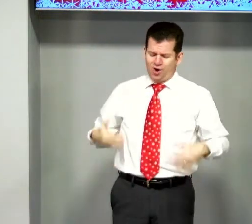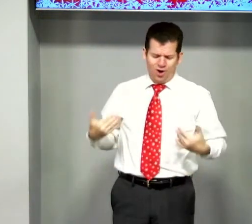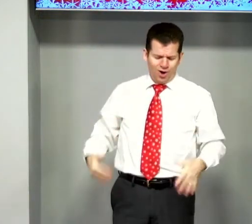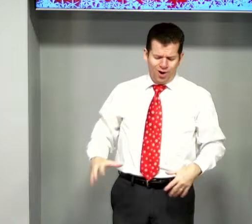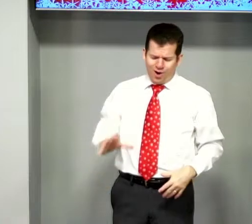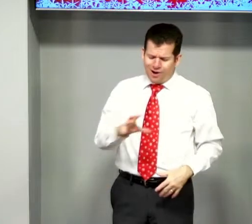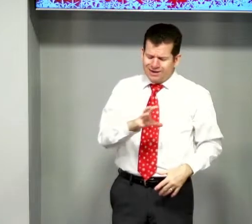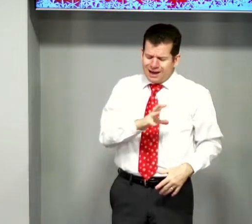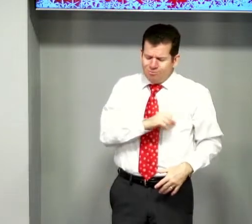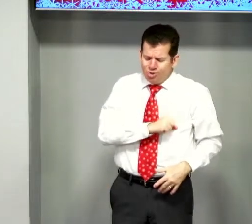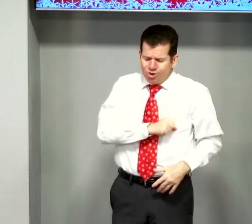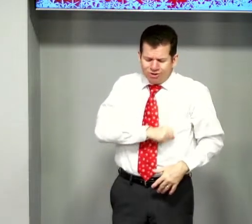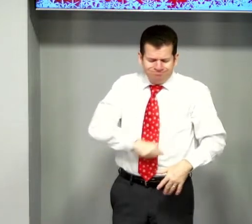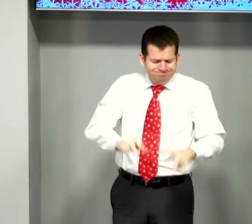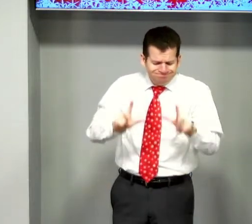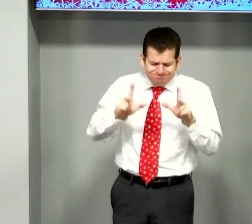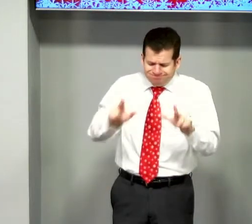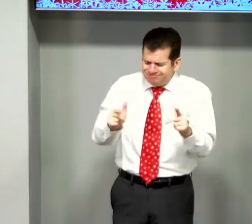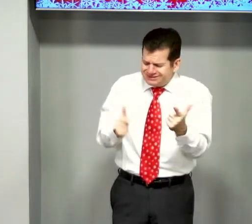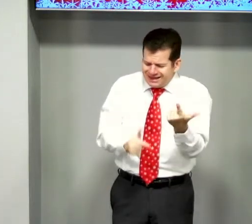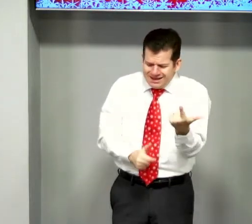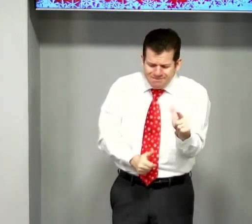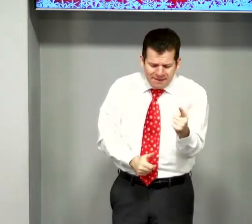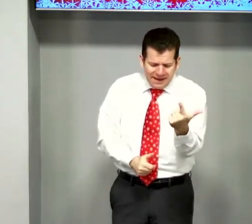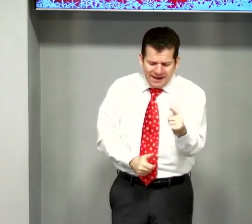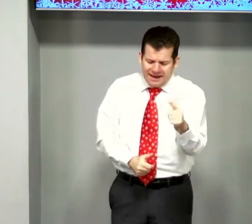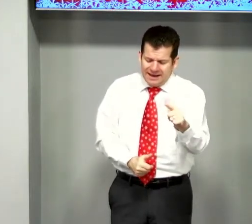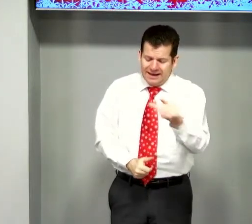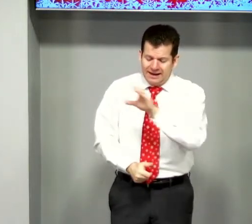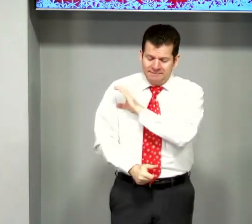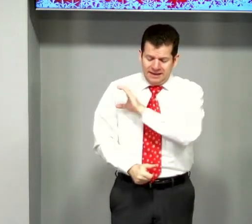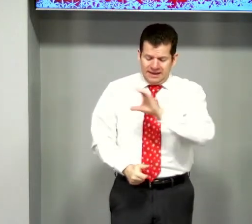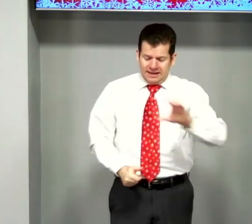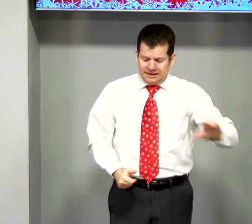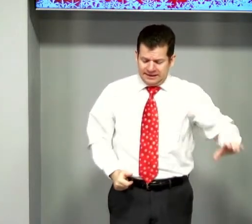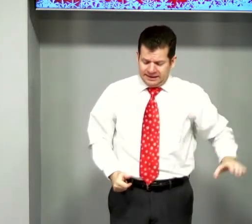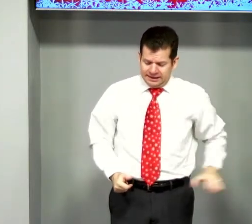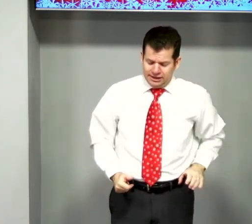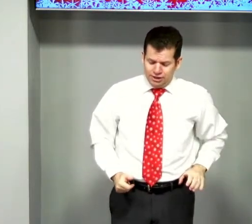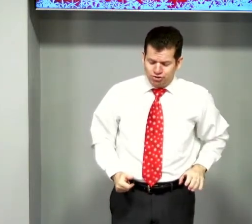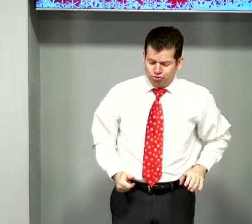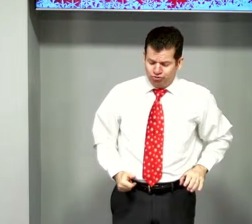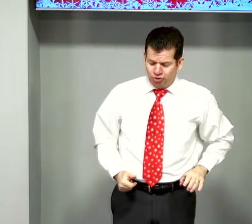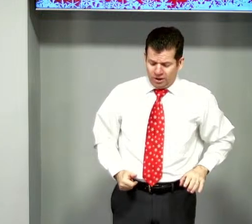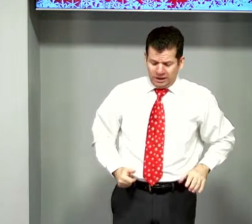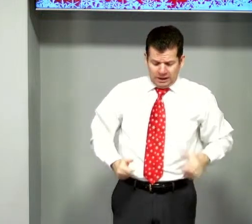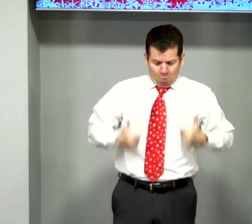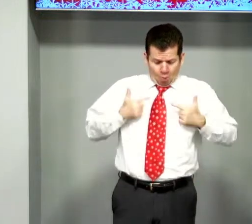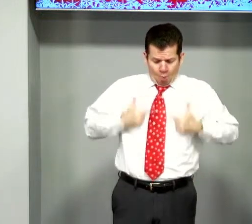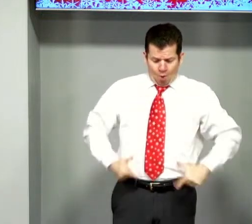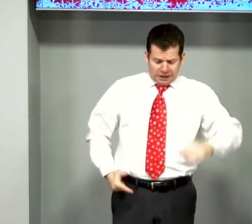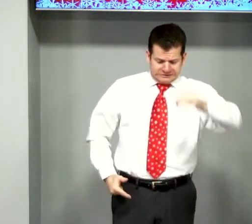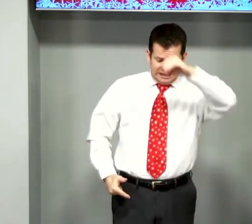Oh, que amor, Sem par, Cristo foi, Sem